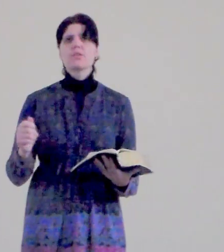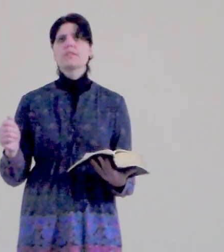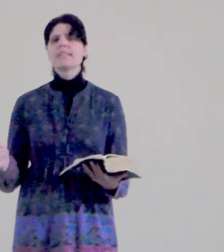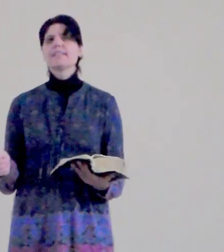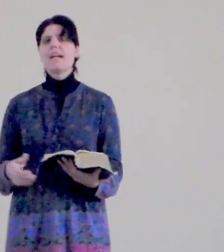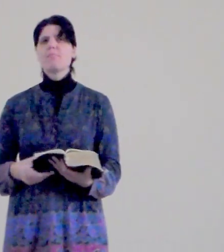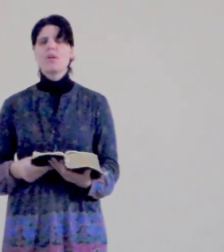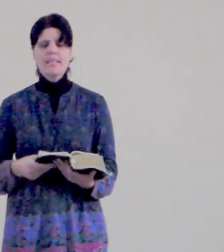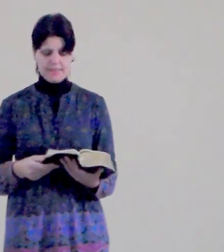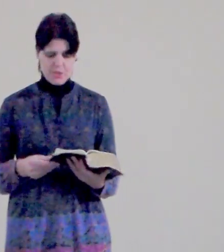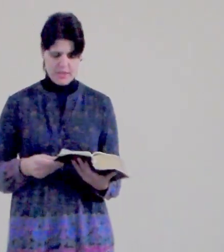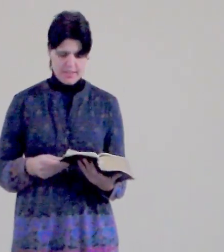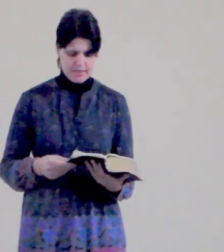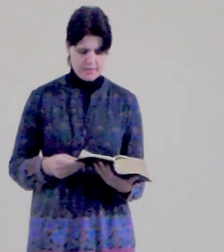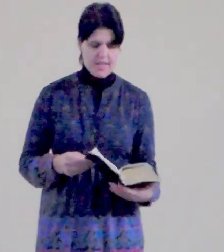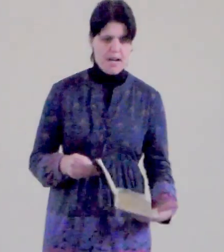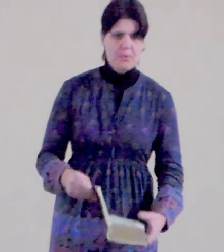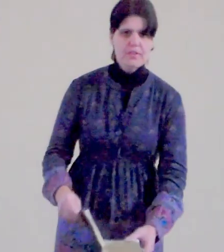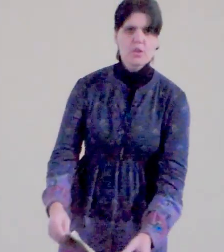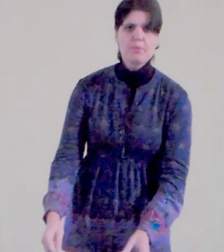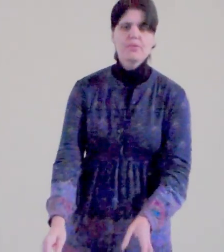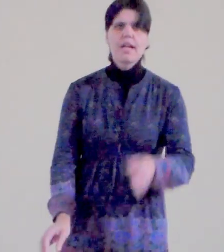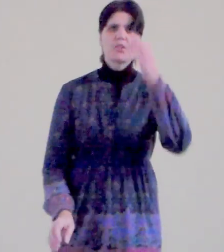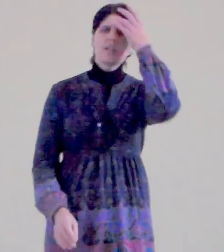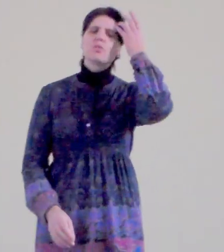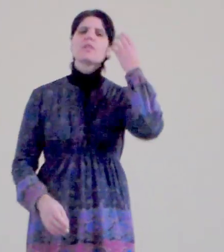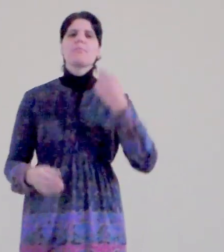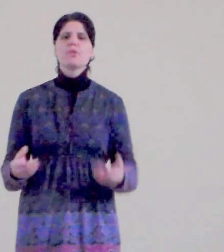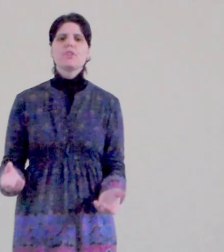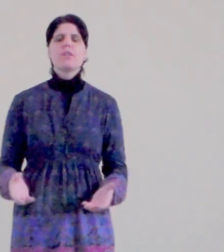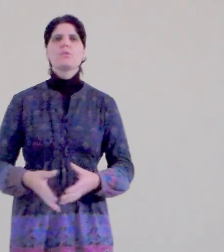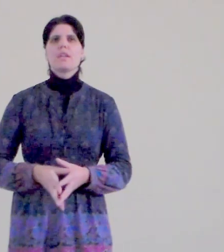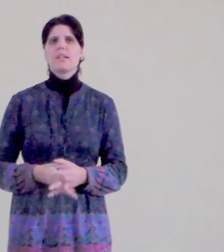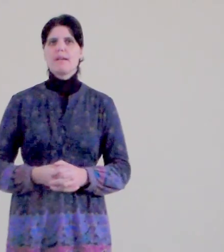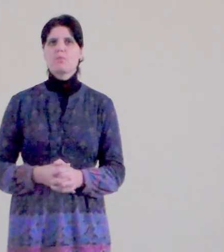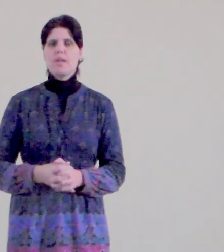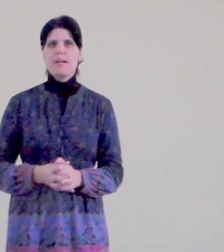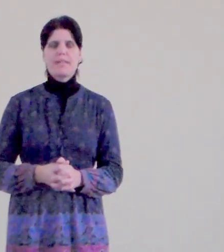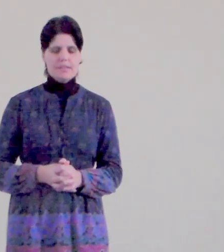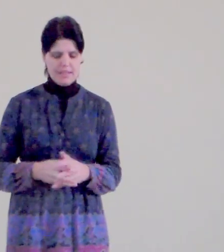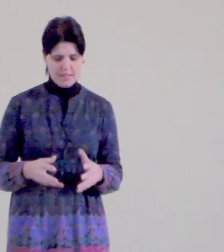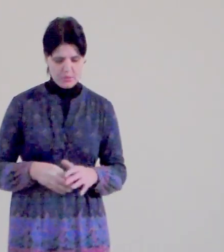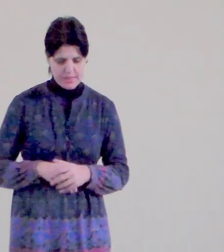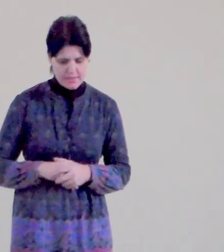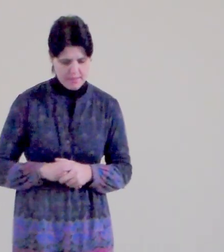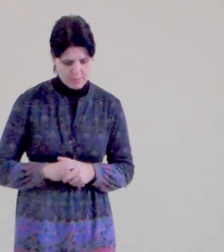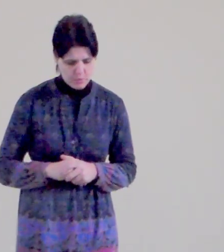kdo nezná Boha, neslyší nás. A podle toho poznáš ducha Božího a ducha klavu. Amen, Haleluja, slavou.